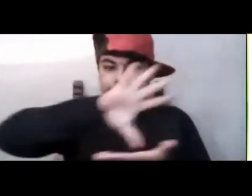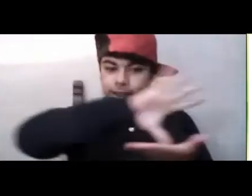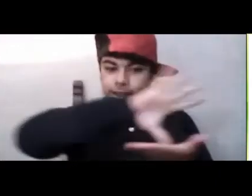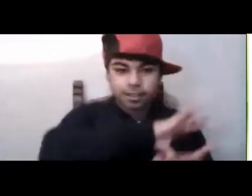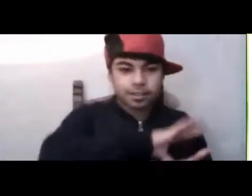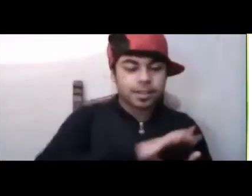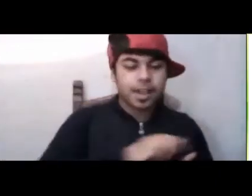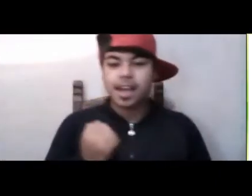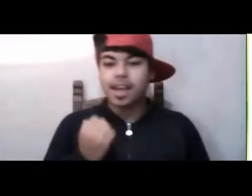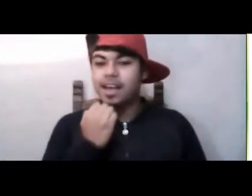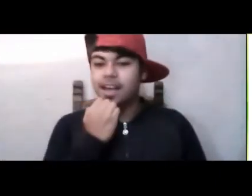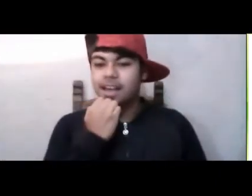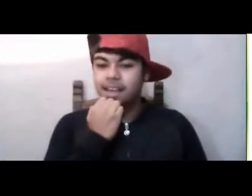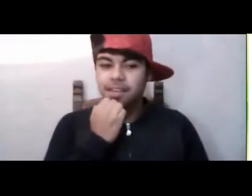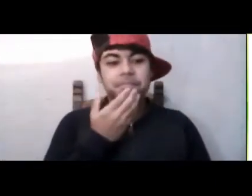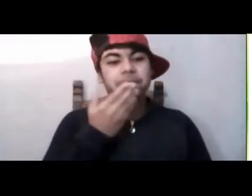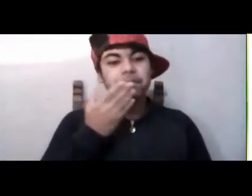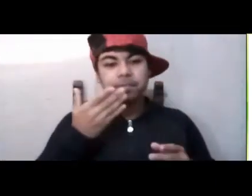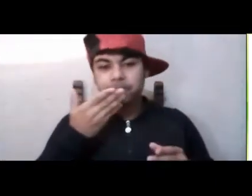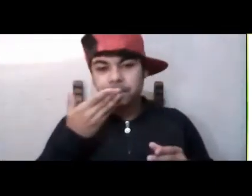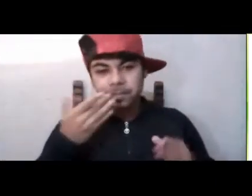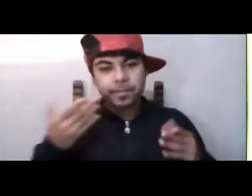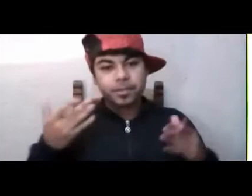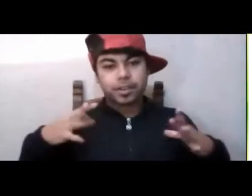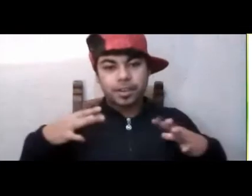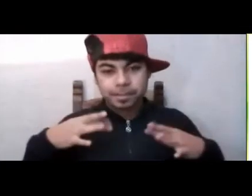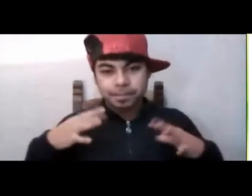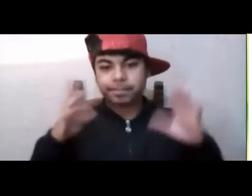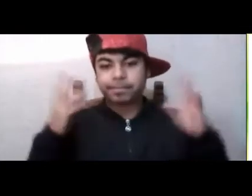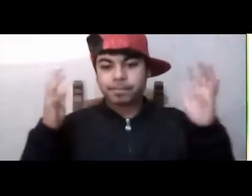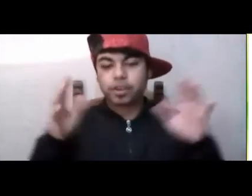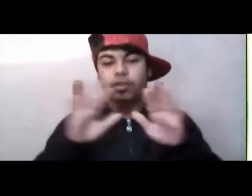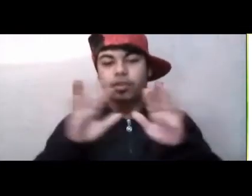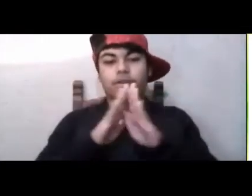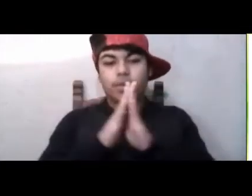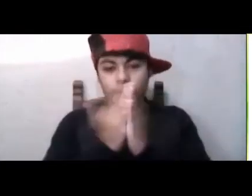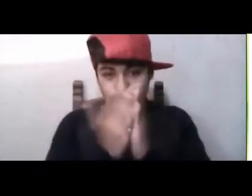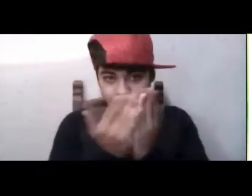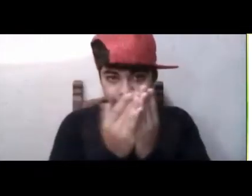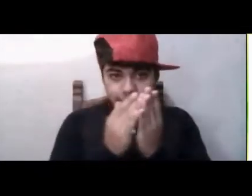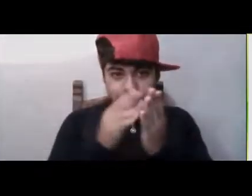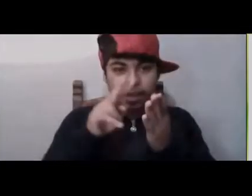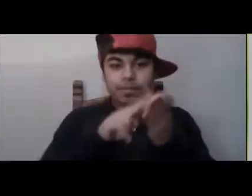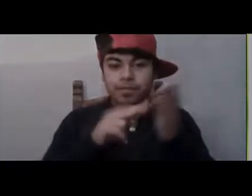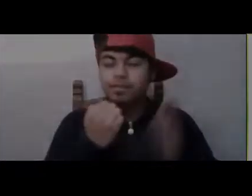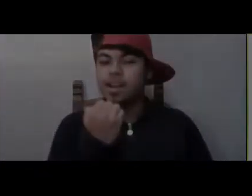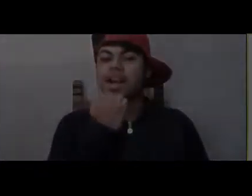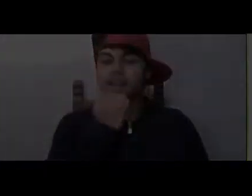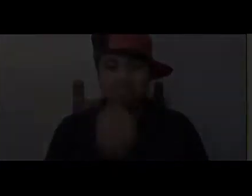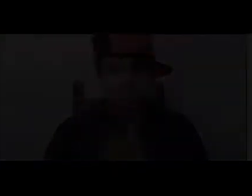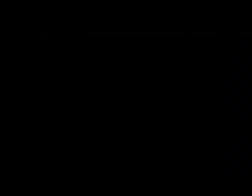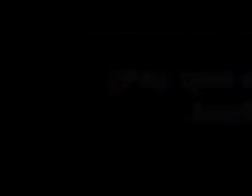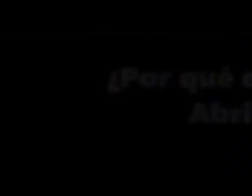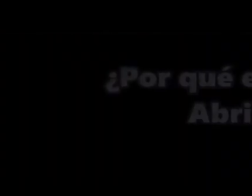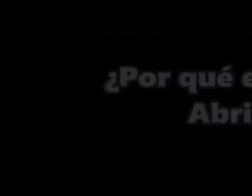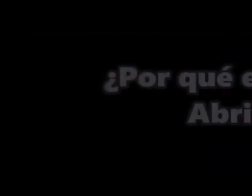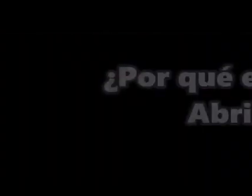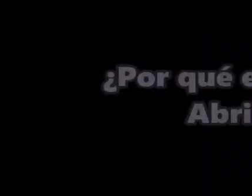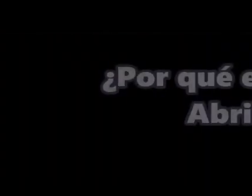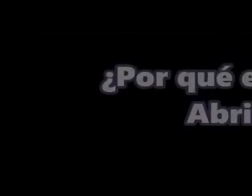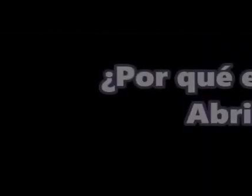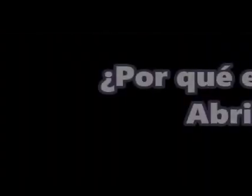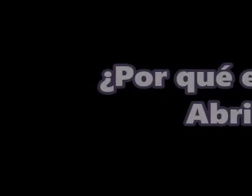todos los países conmemoran esta fecha, este día. ¡Feliz Día del Libro! ¡Ah!